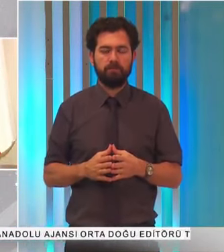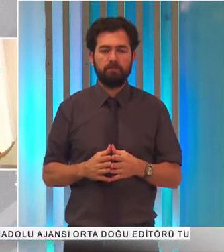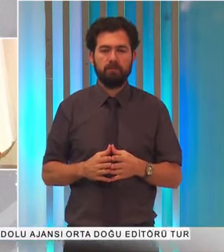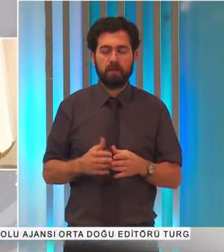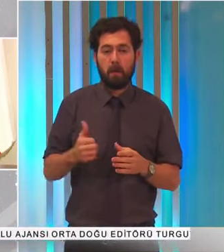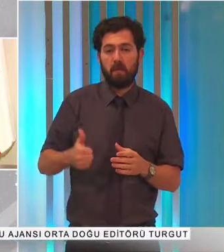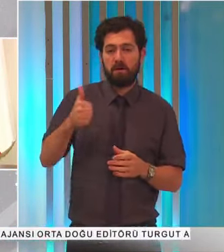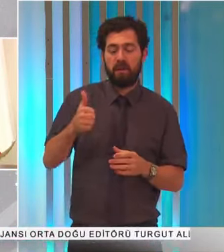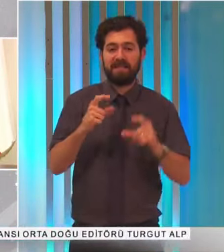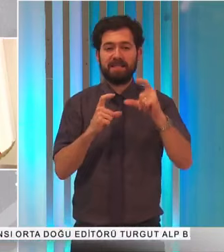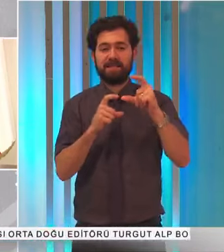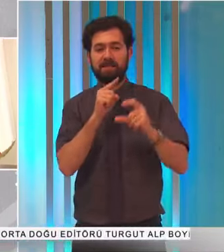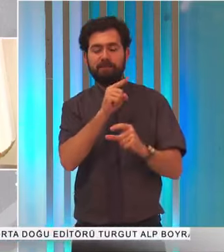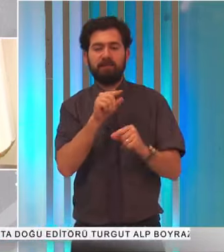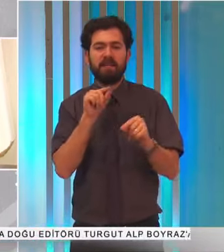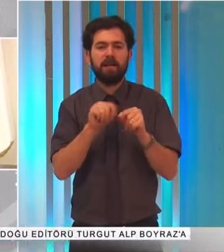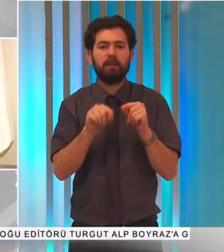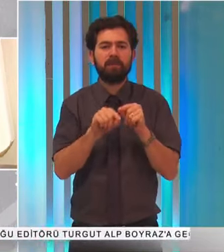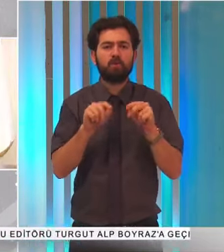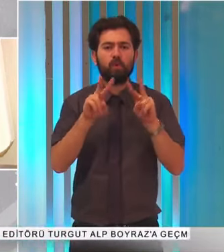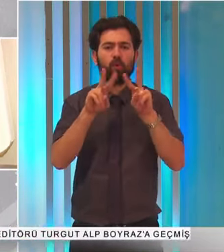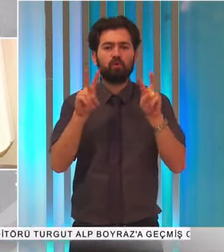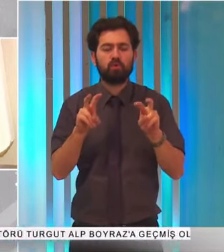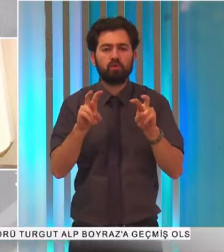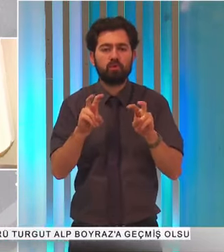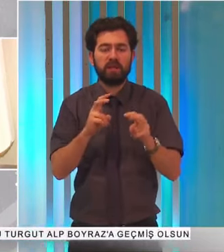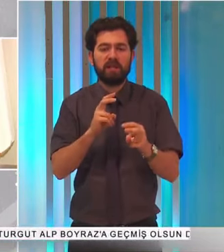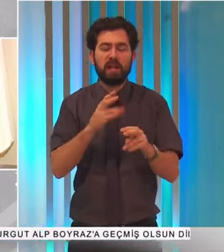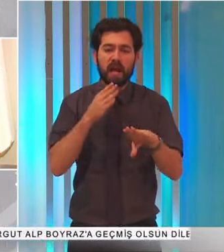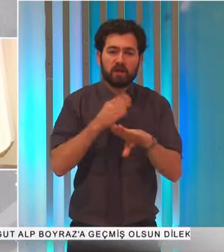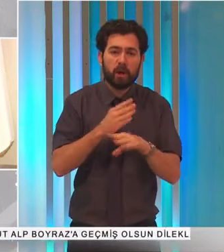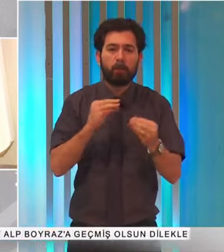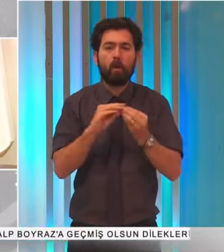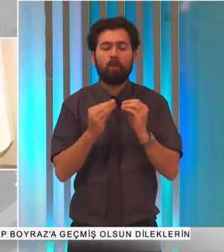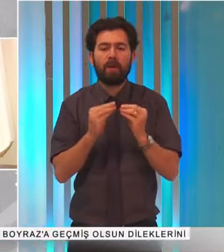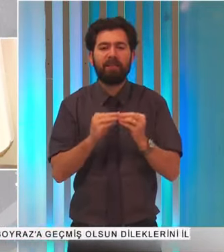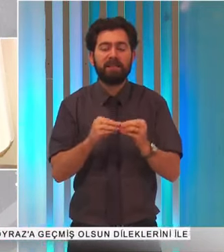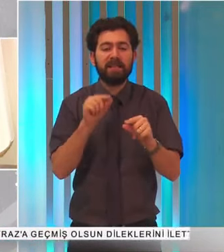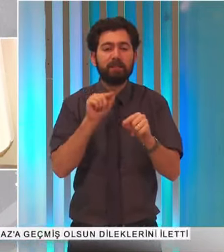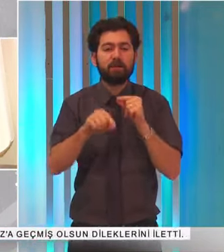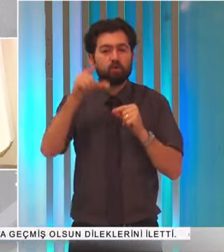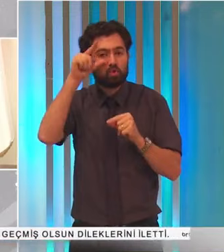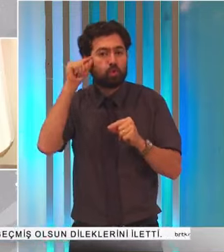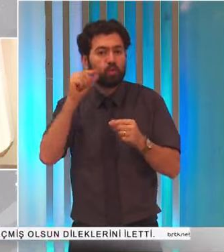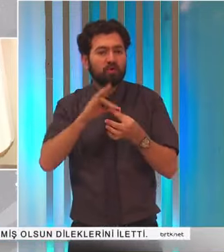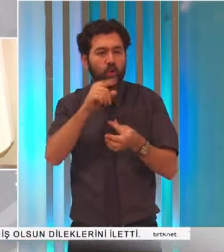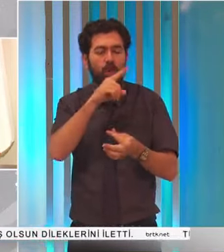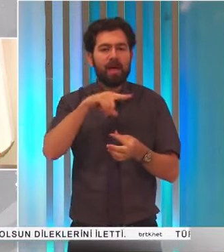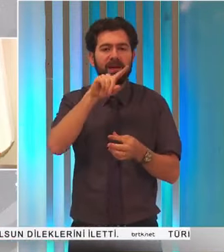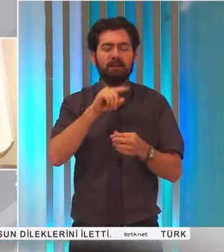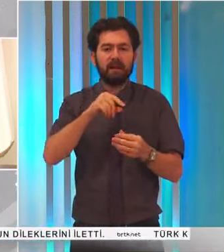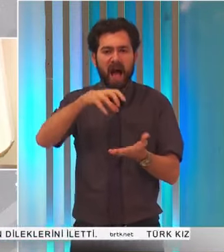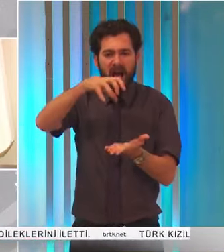Başbakan Saner, Kıbrıs meselesindeki esas problemin, Kıbrıslı Rumların adada Kıbrıslı Türklerle